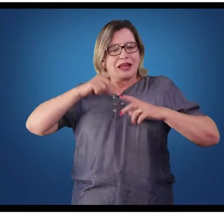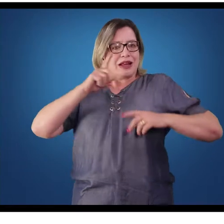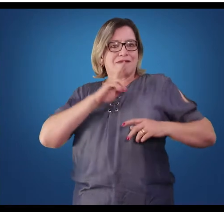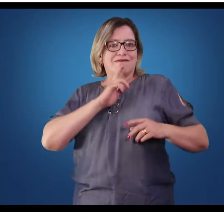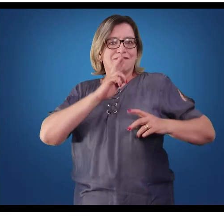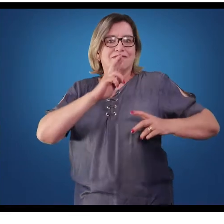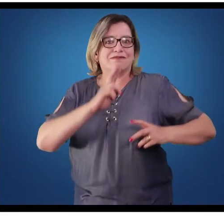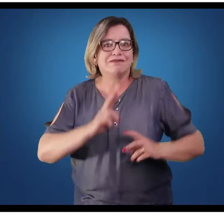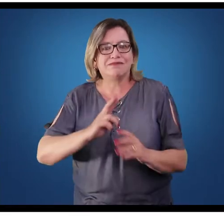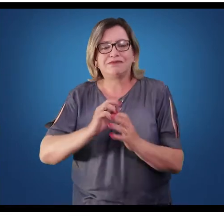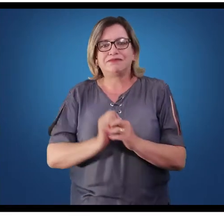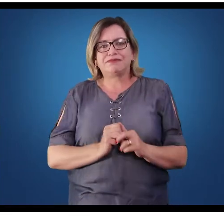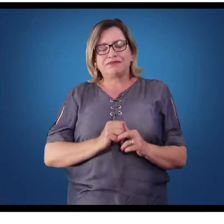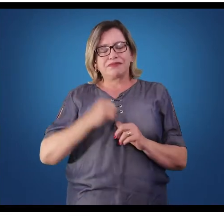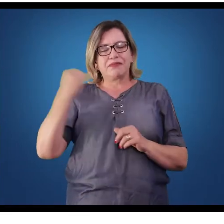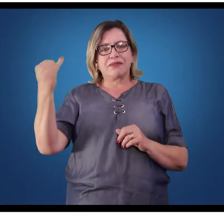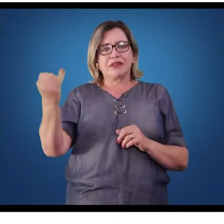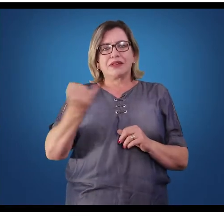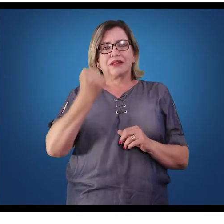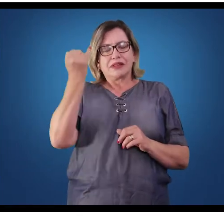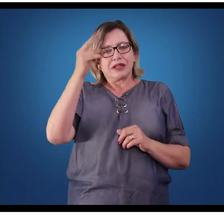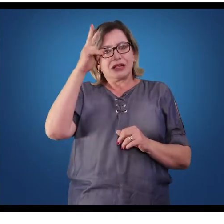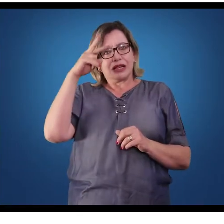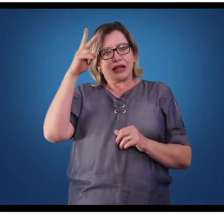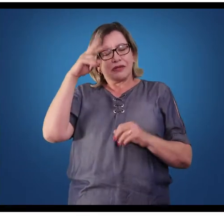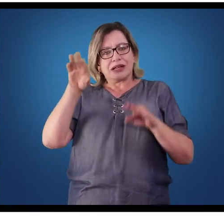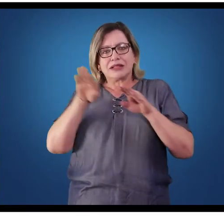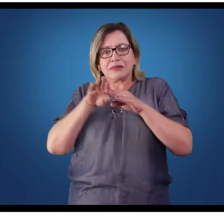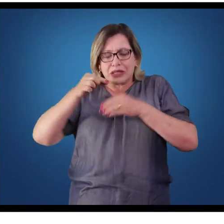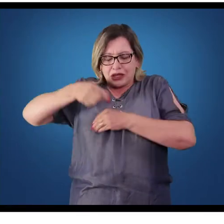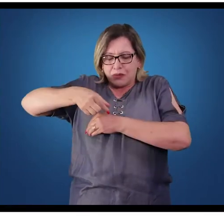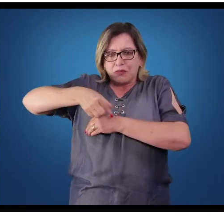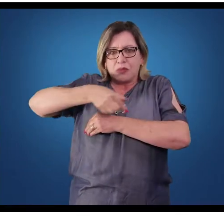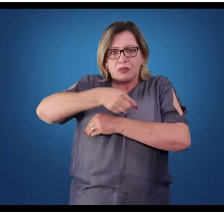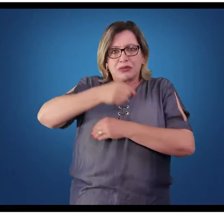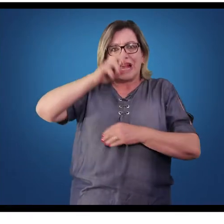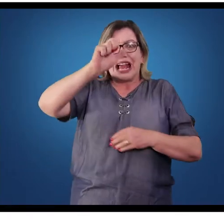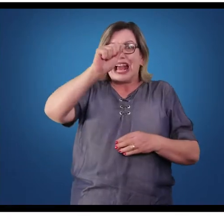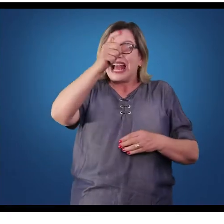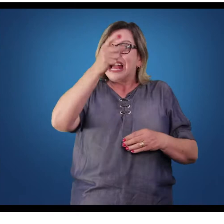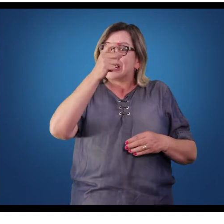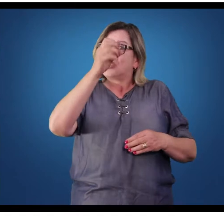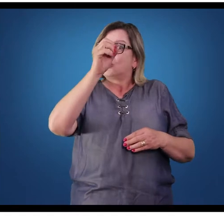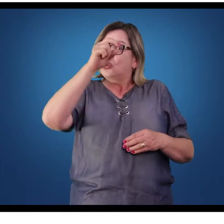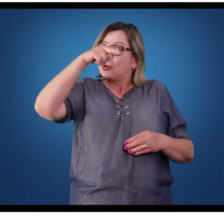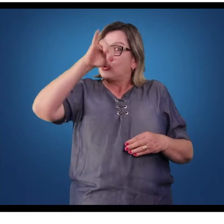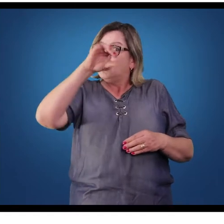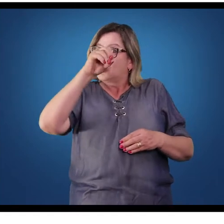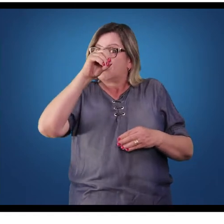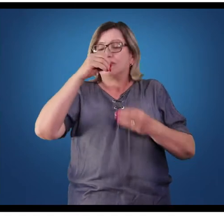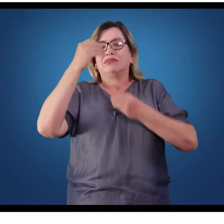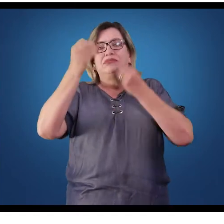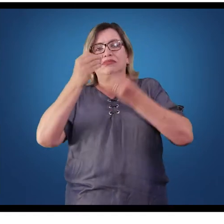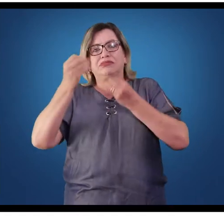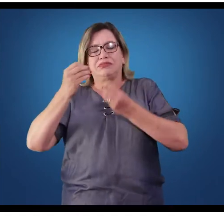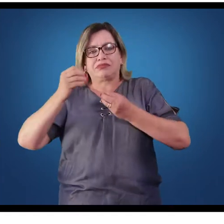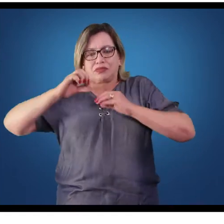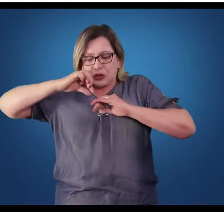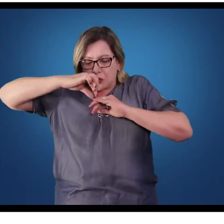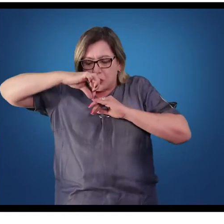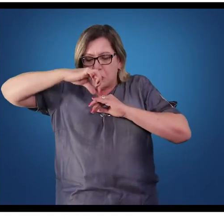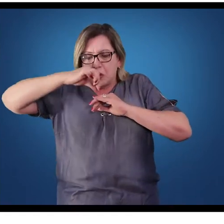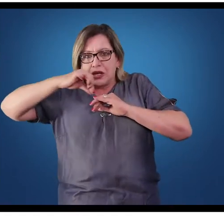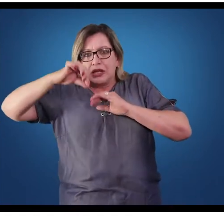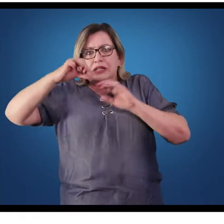mandada. É importante lembrar que os axônios também, eles são, alguns deles, são revestidos